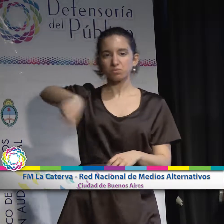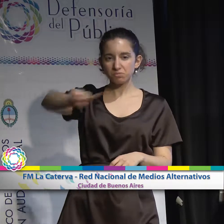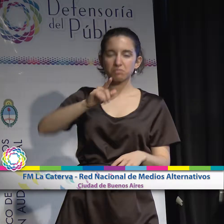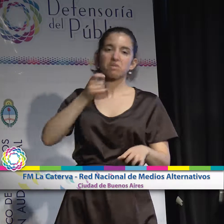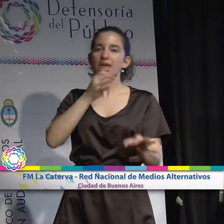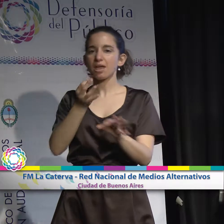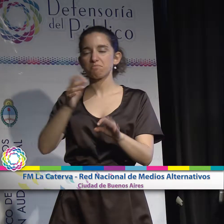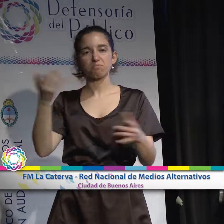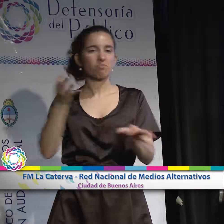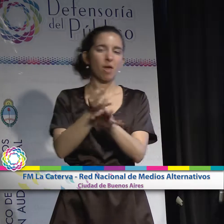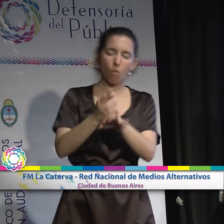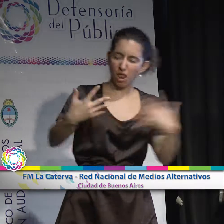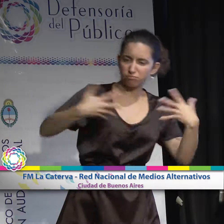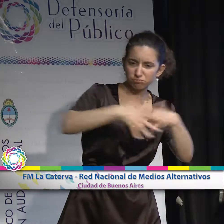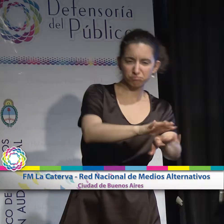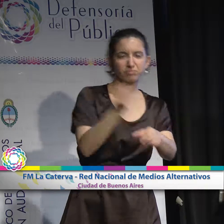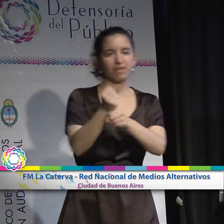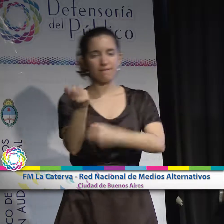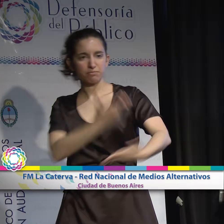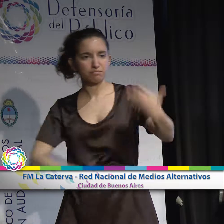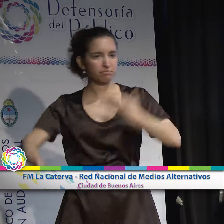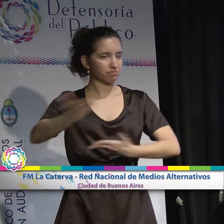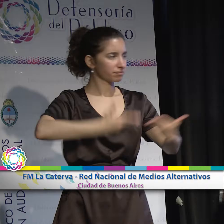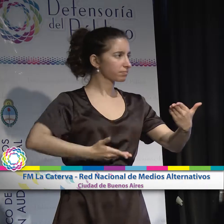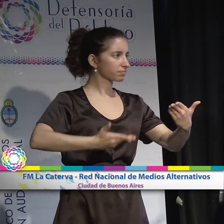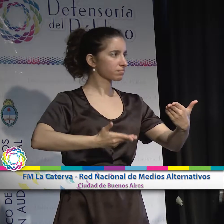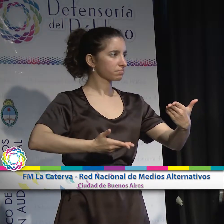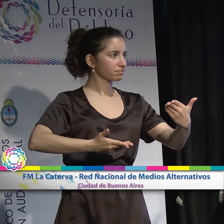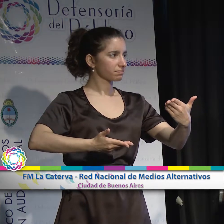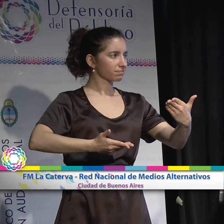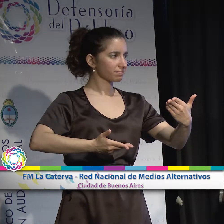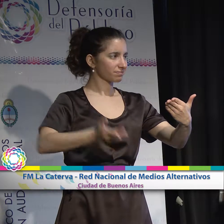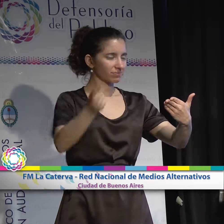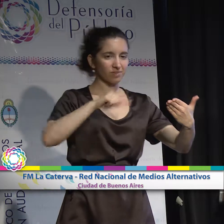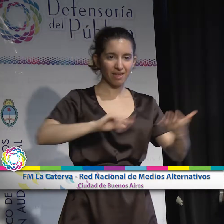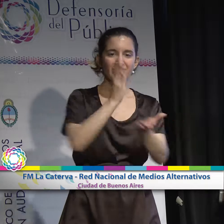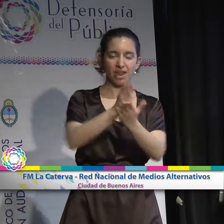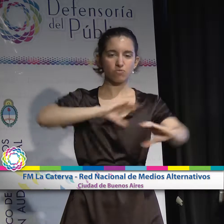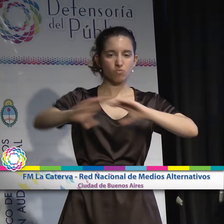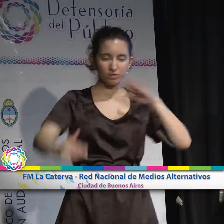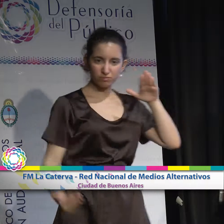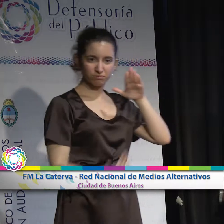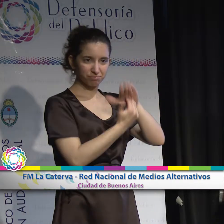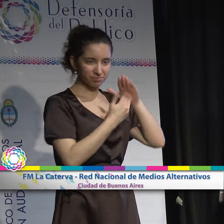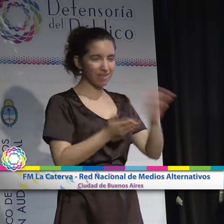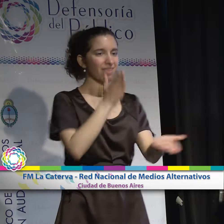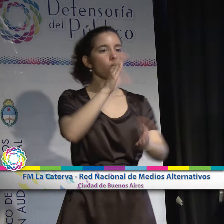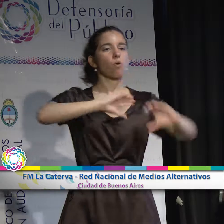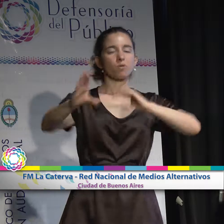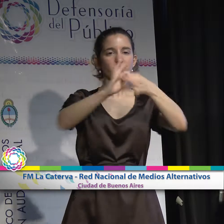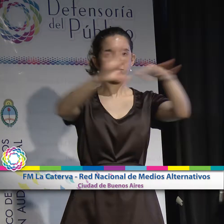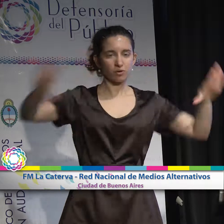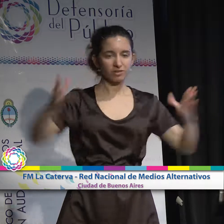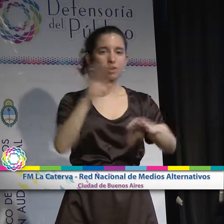de la comunidad, articulamos todo el tiempo con ellos y con ellas y somos fundamentales para ejercer el derecho a la comunicación democrática y plural